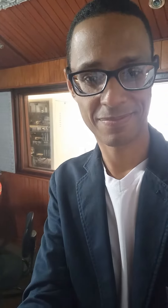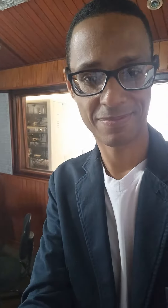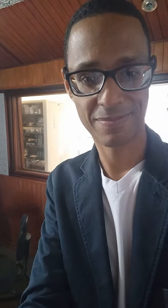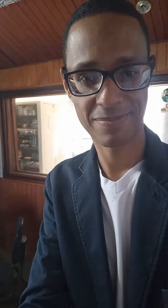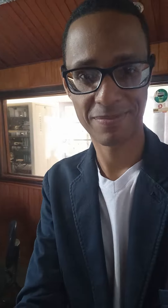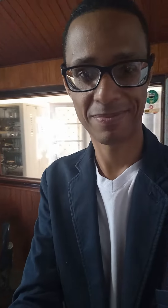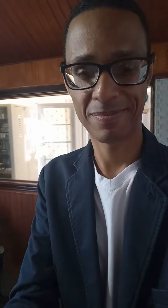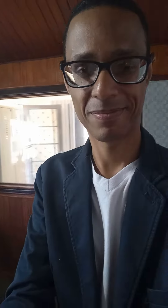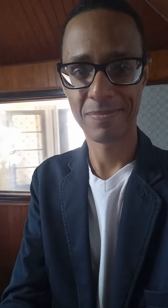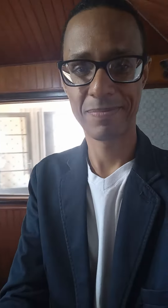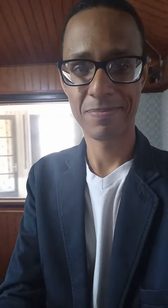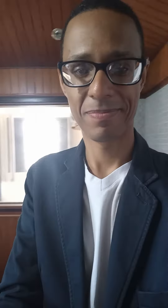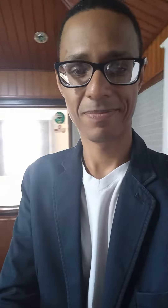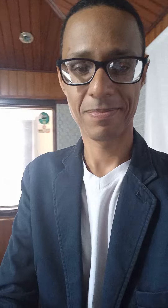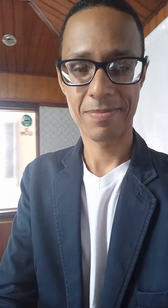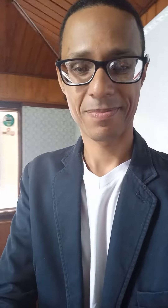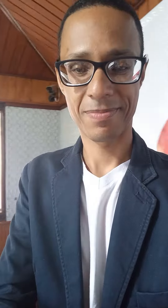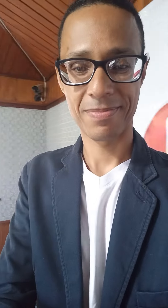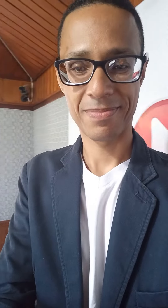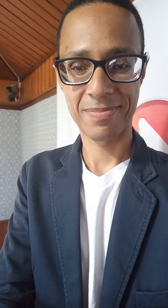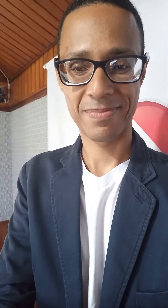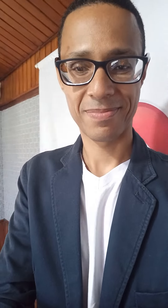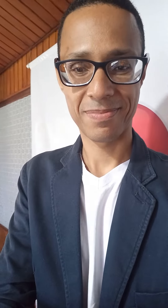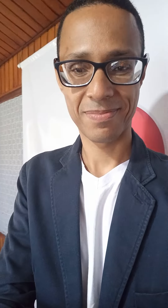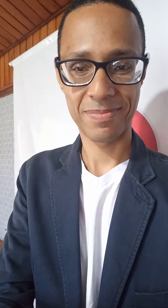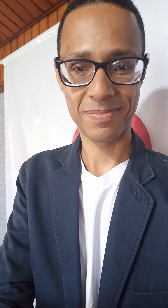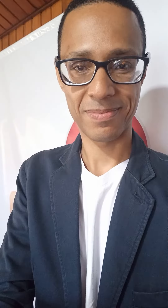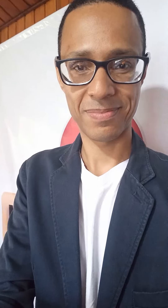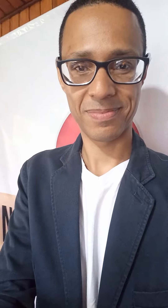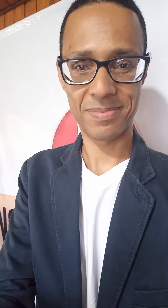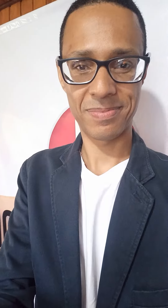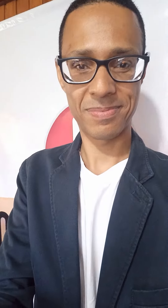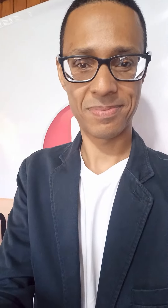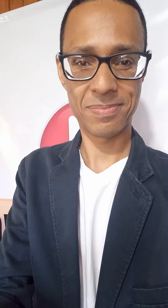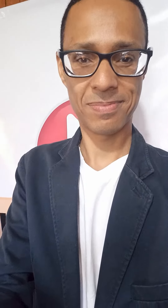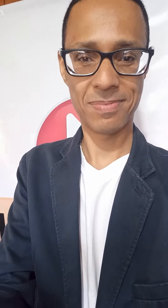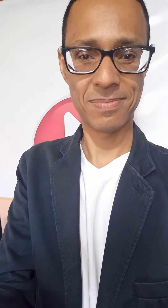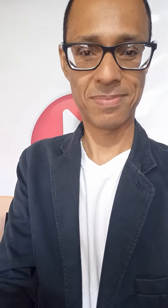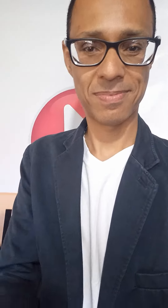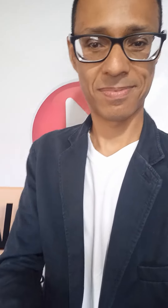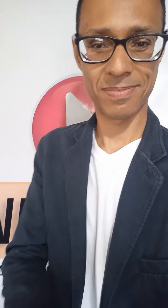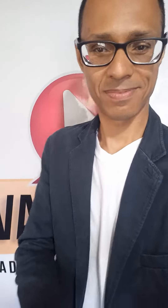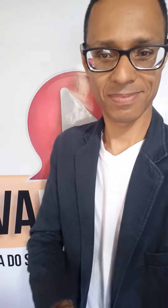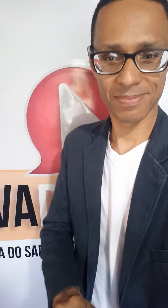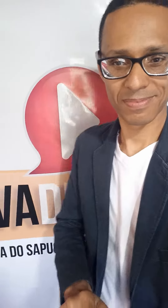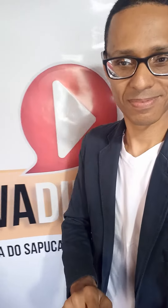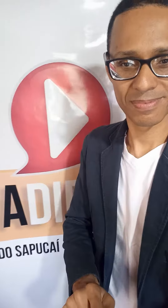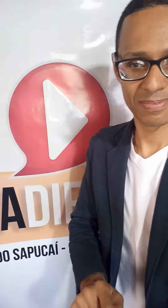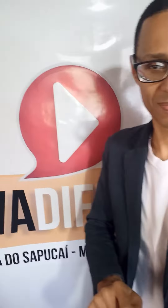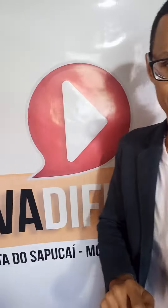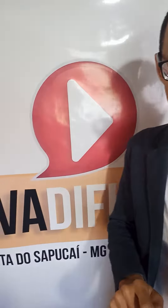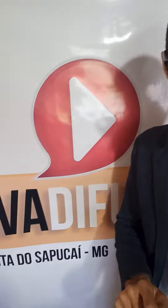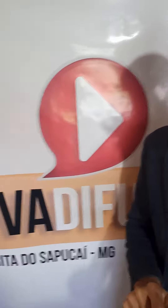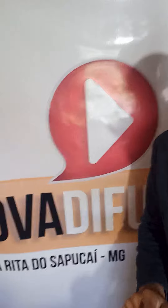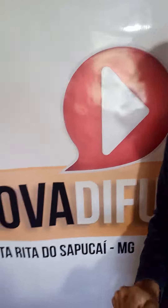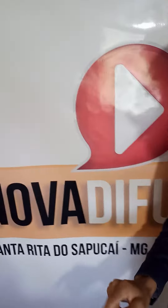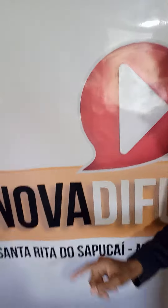Eusébio, 557, próxima Copa Irrita, 3471-5161, WhatsApp